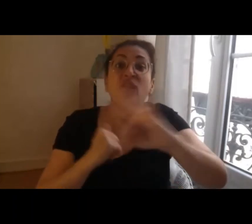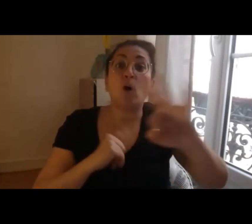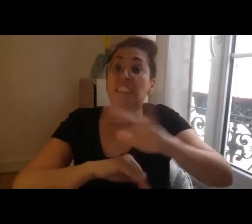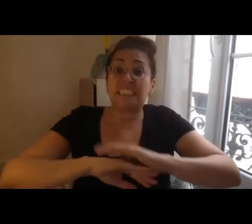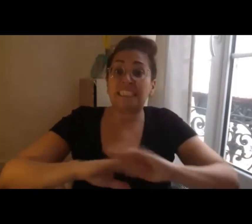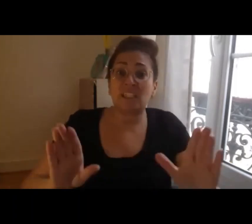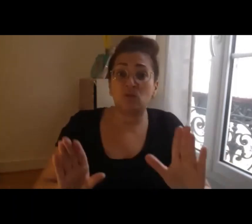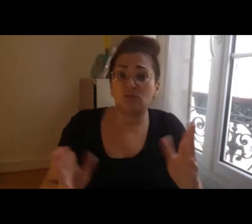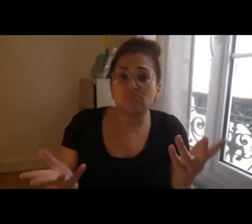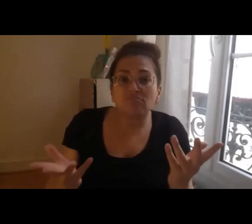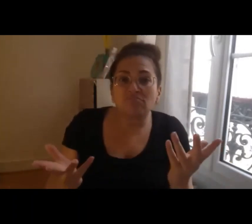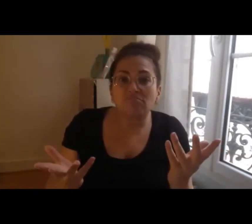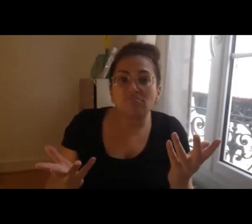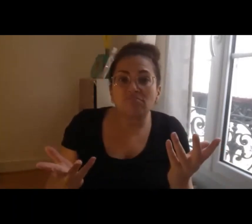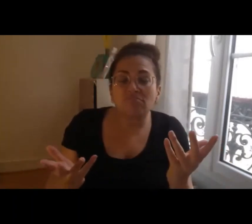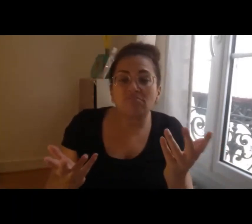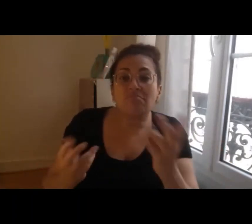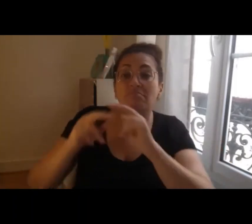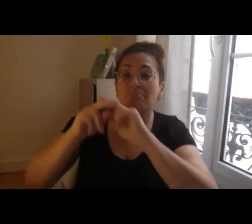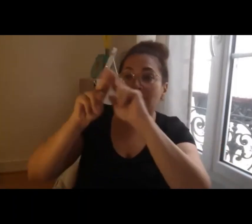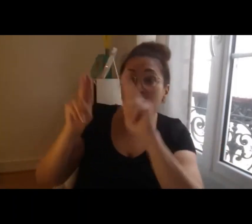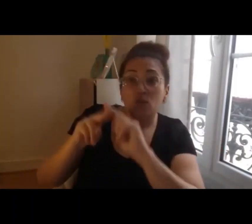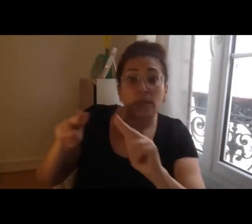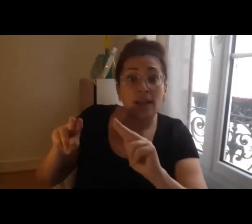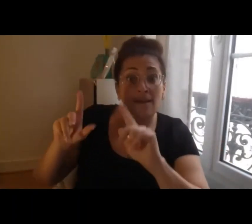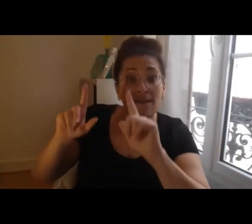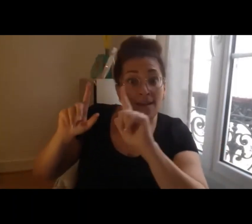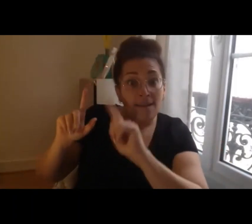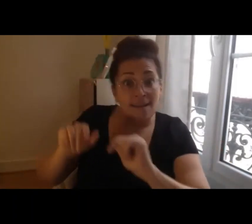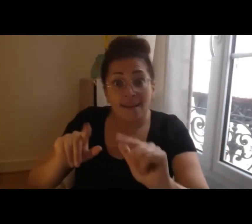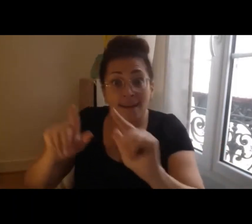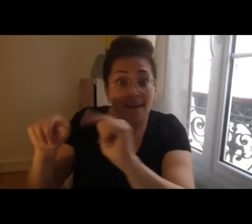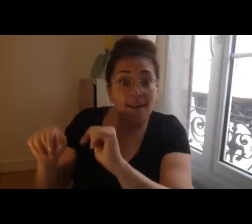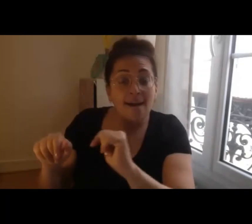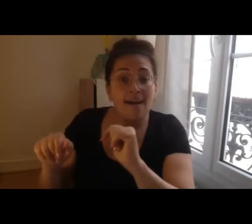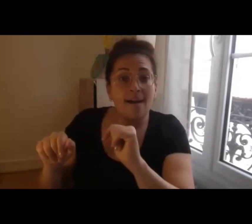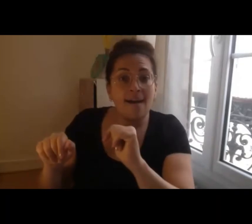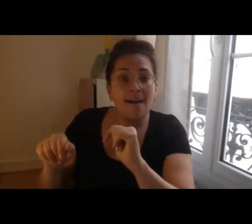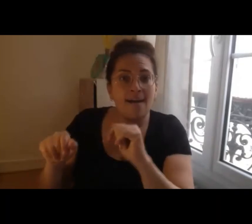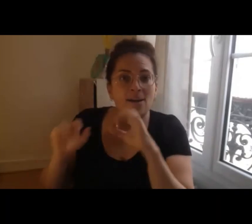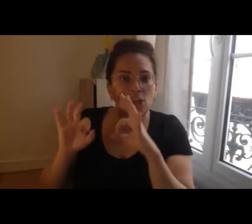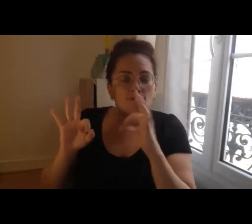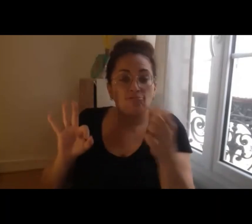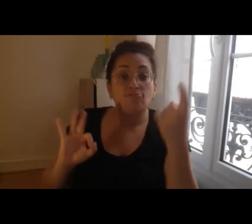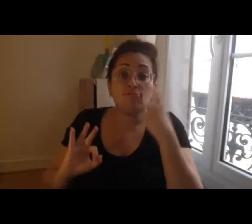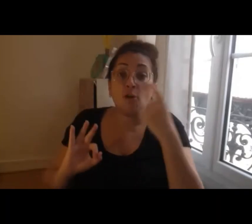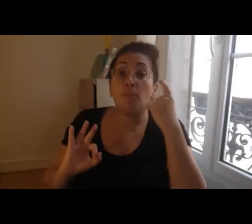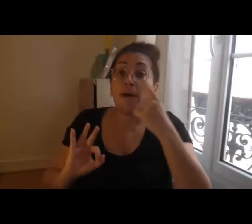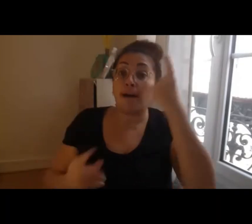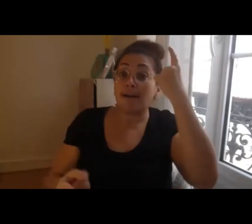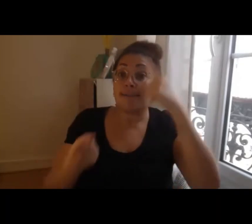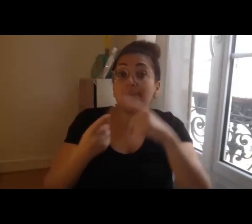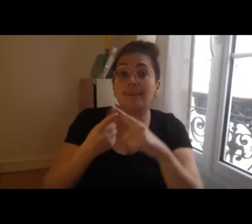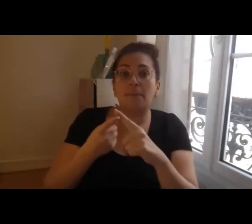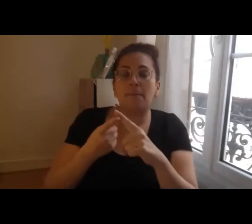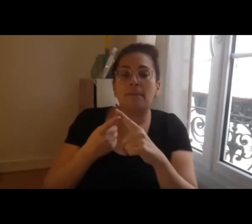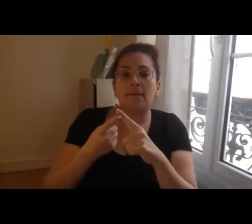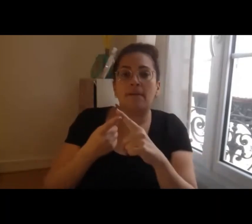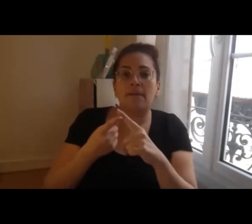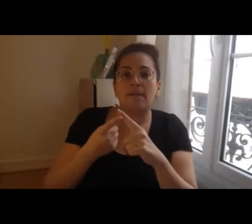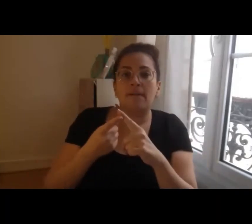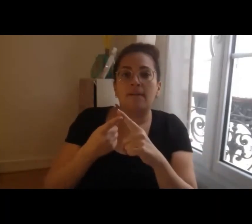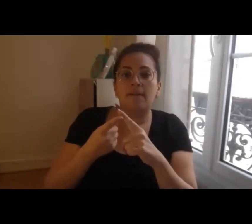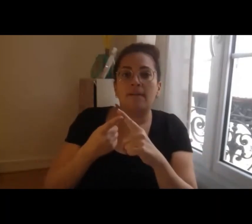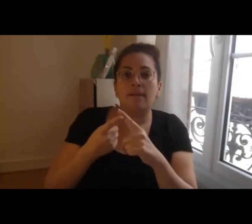internationale on arrive quelque part parfois à aborder des sujets des thématiques qui peuvent être